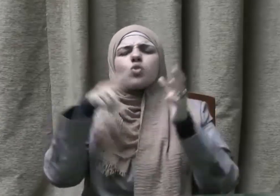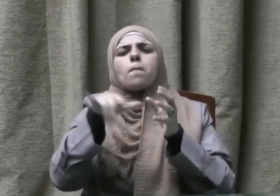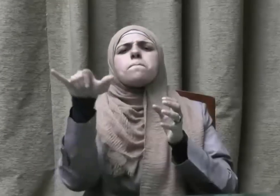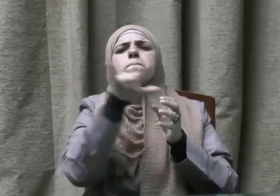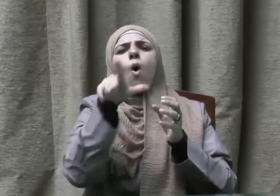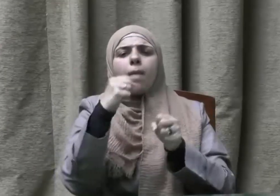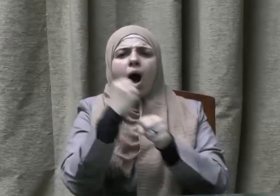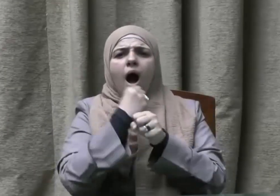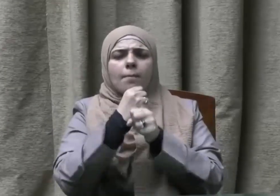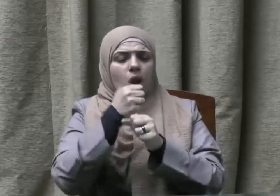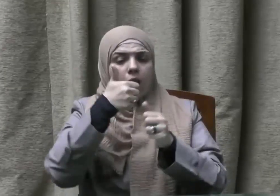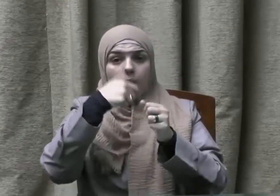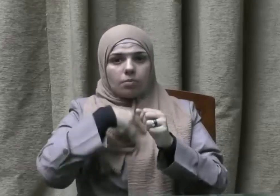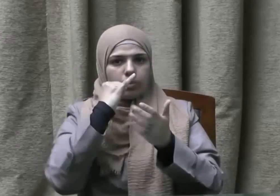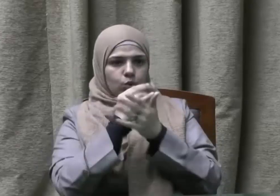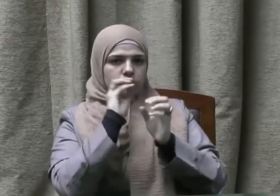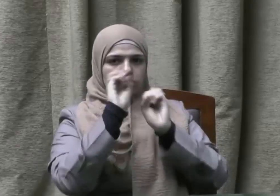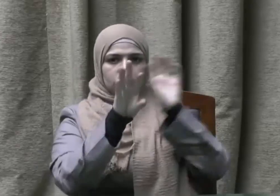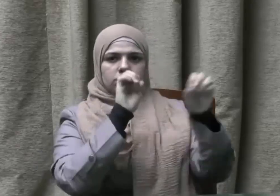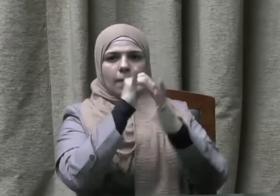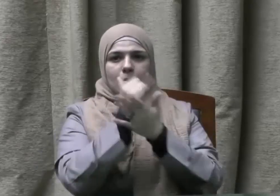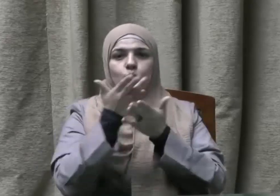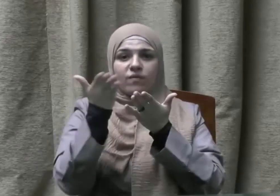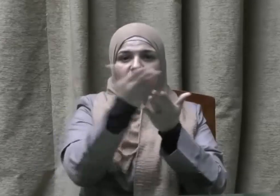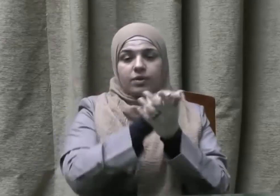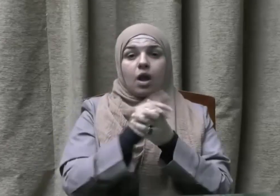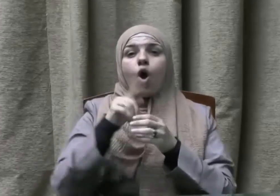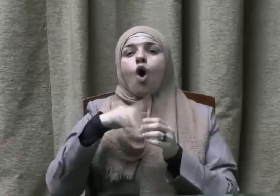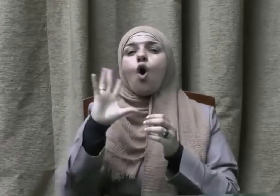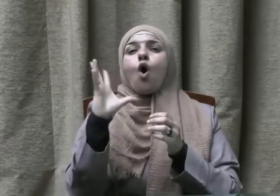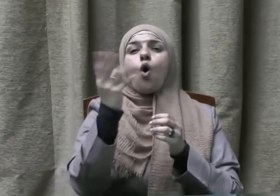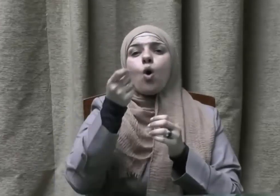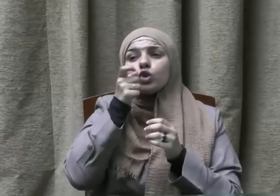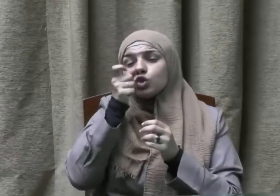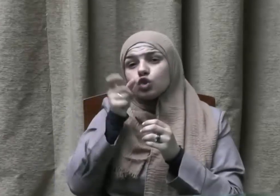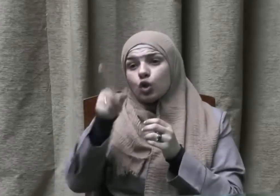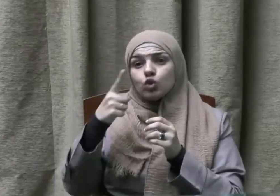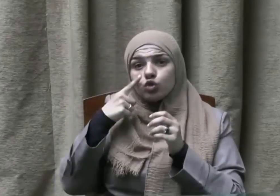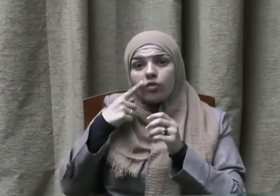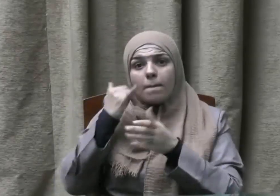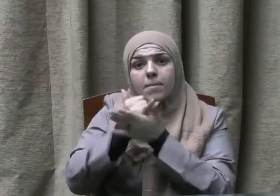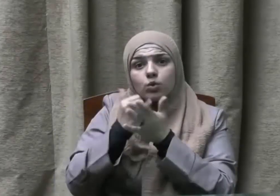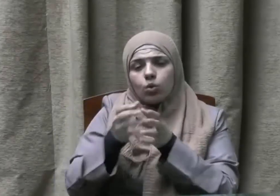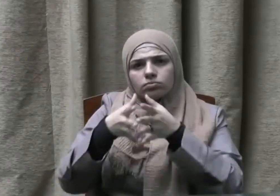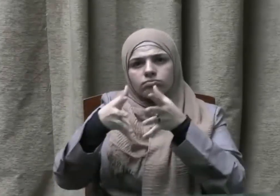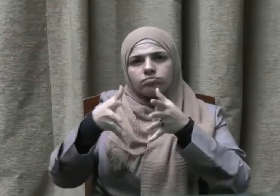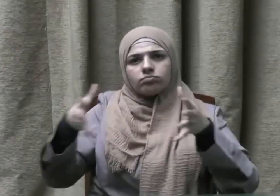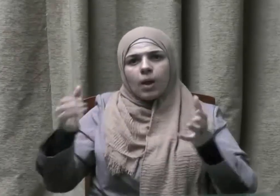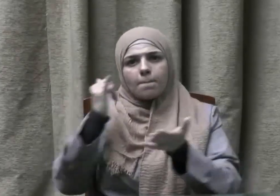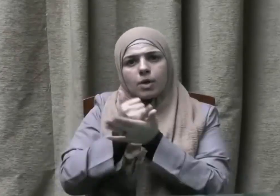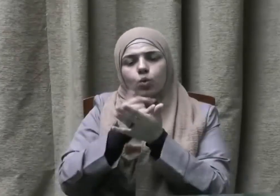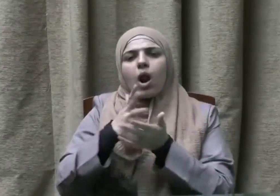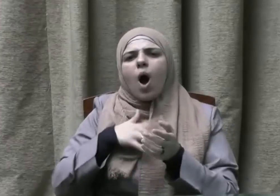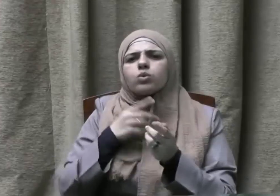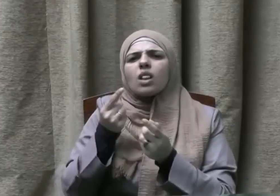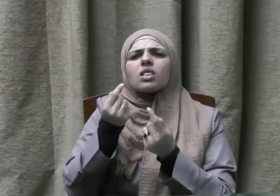فإن أمر المسؤولية يتعاظم بتعاظم المهمة التي توكل إلى كل